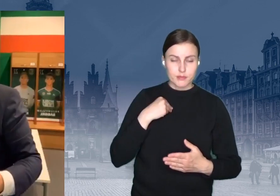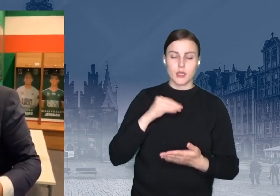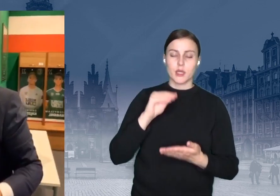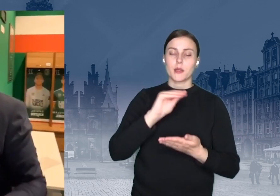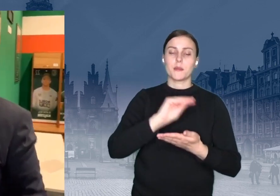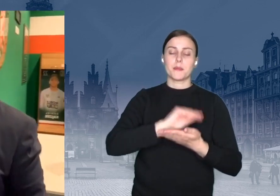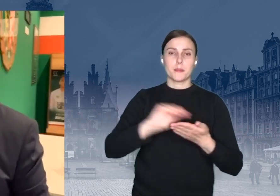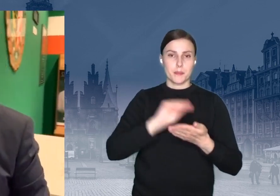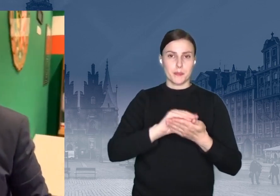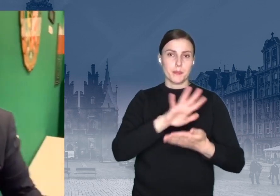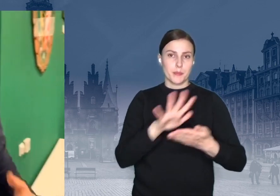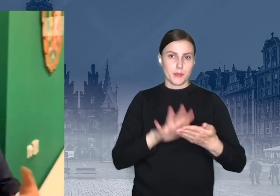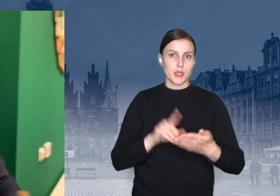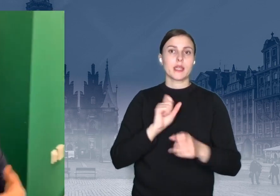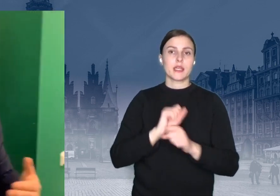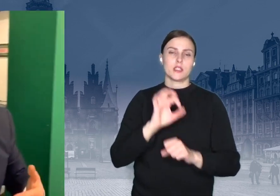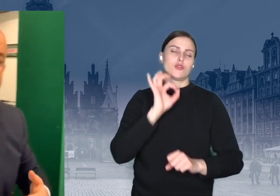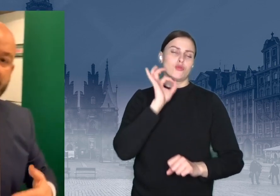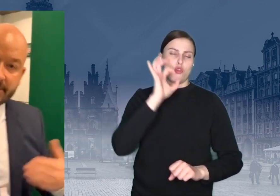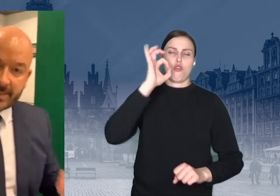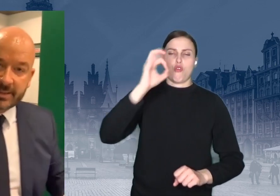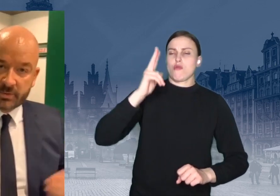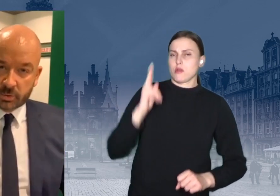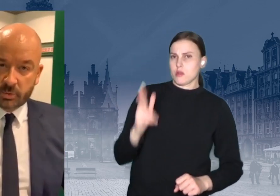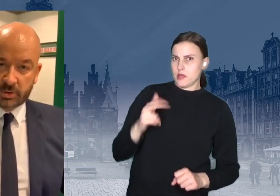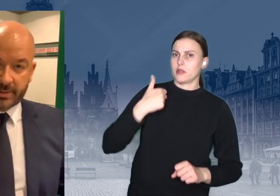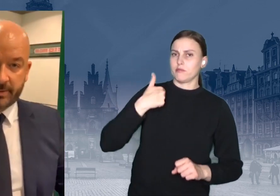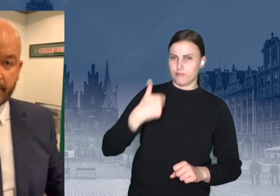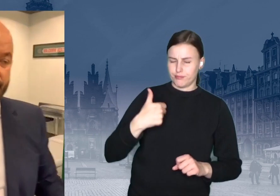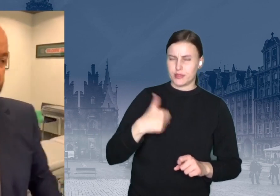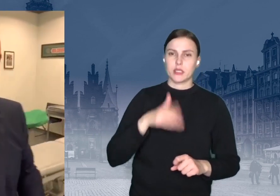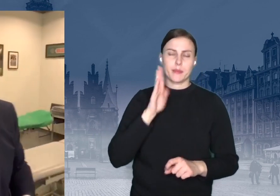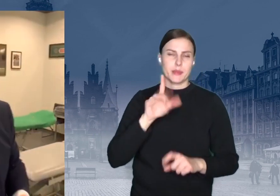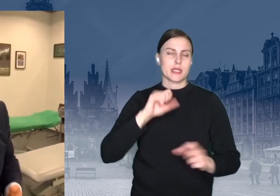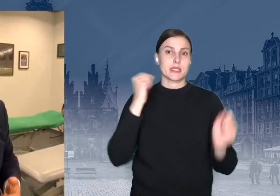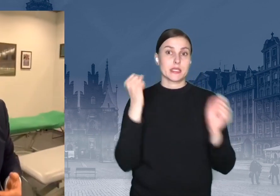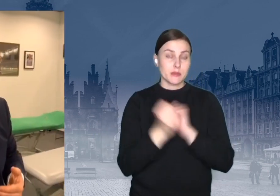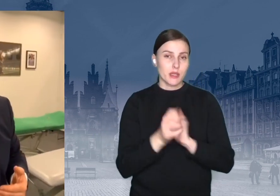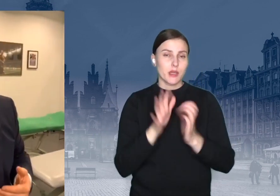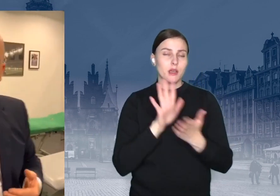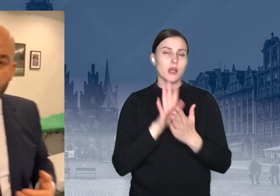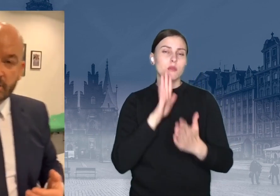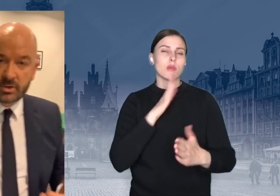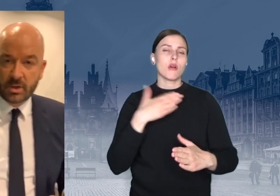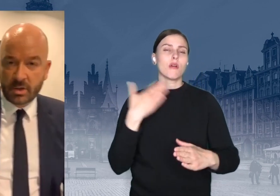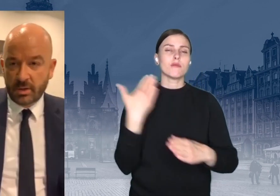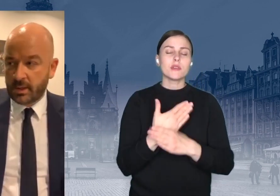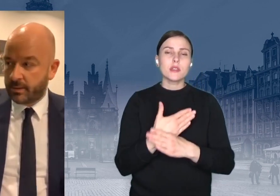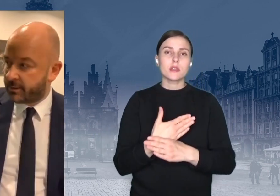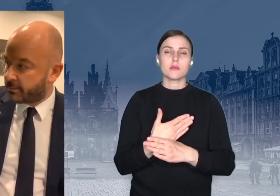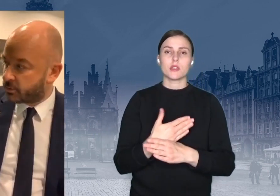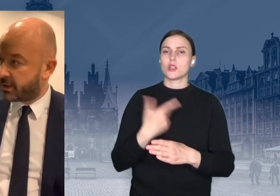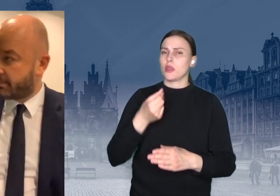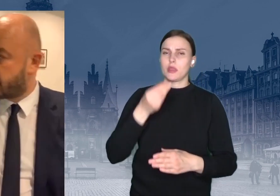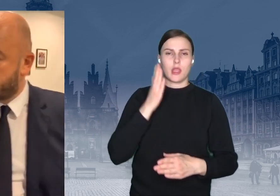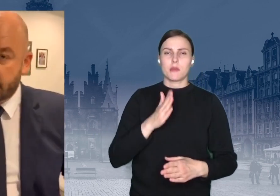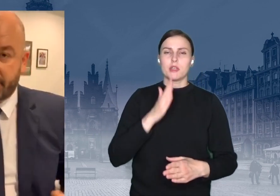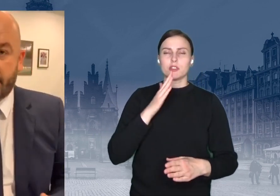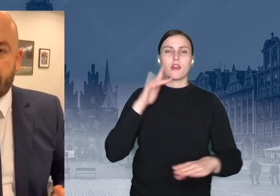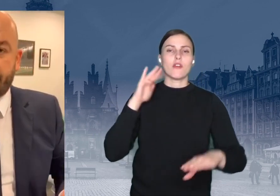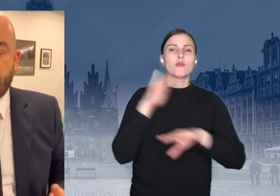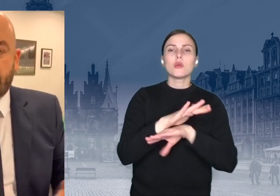ok i nawet, jeżeli będą jakieś zmiany w strukturze firmy, to nie grozi to temu, że, nie wiem,